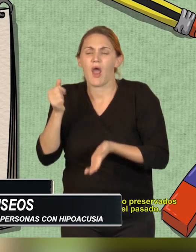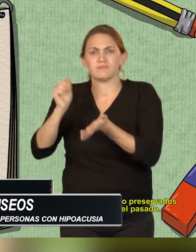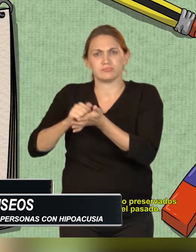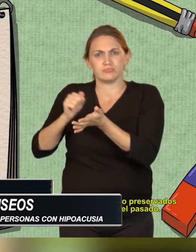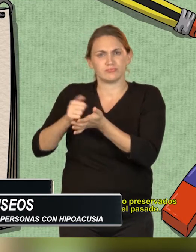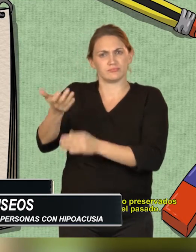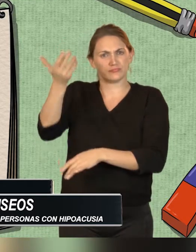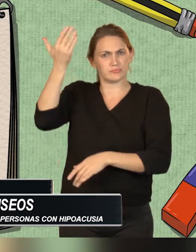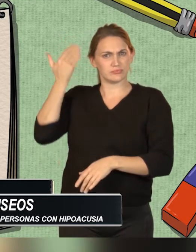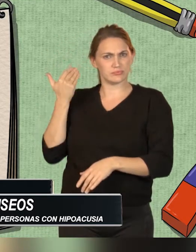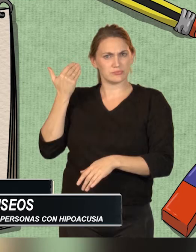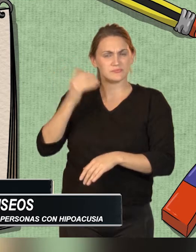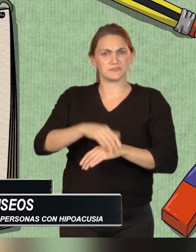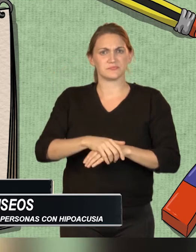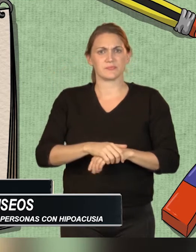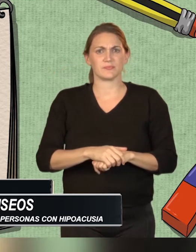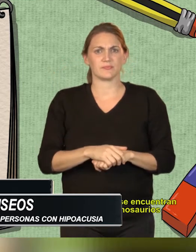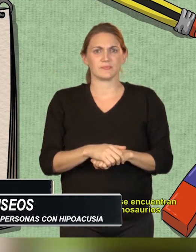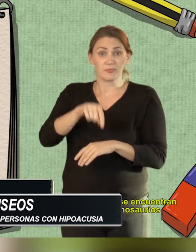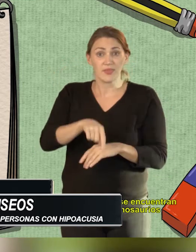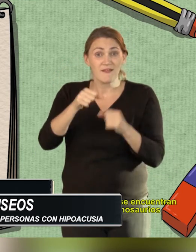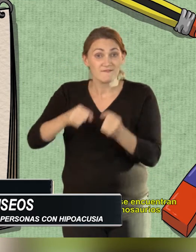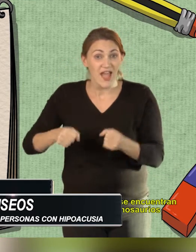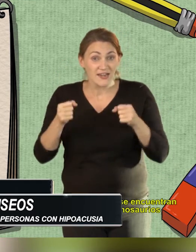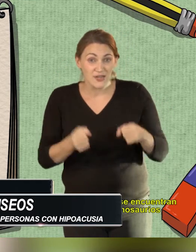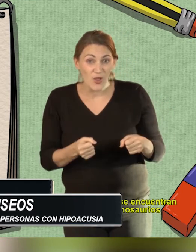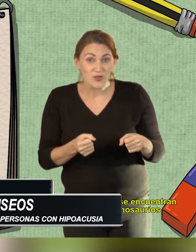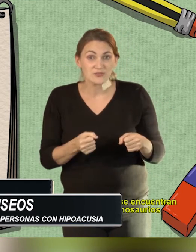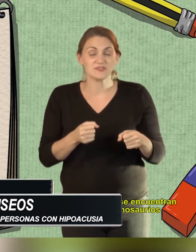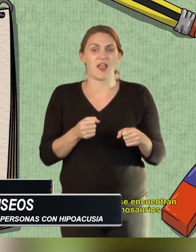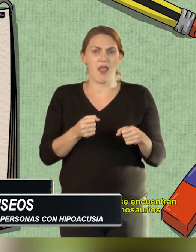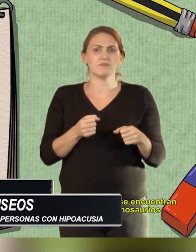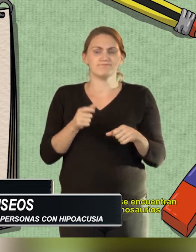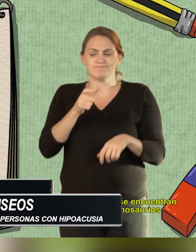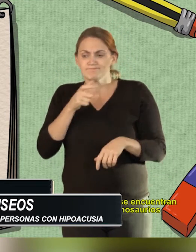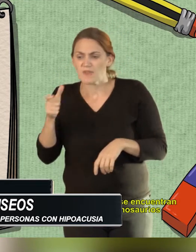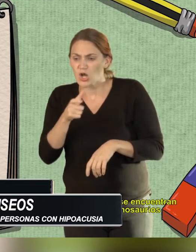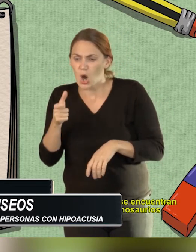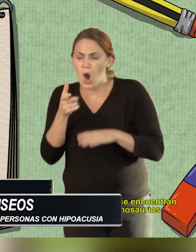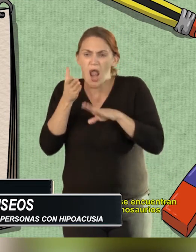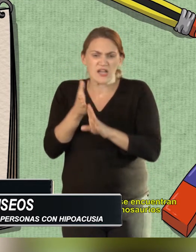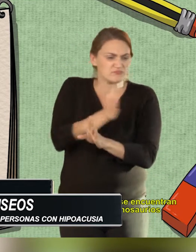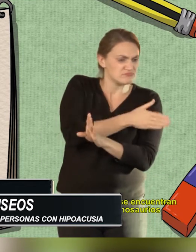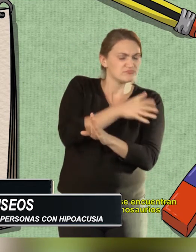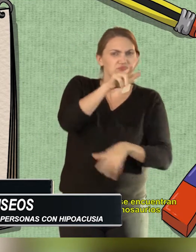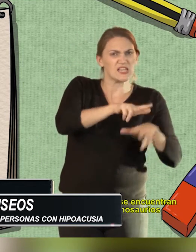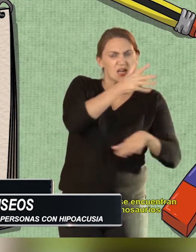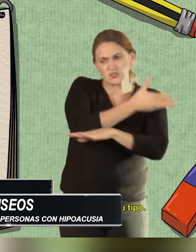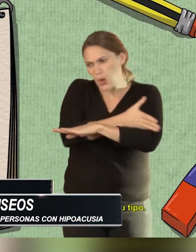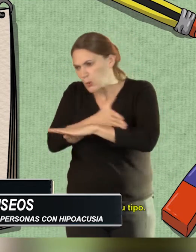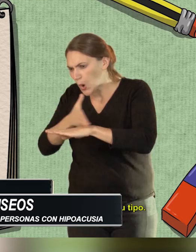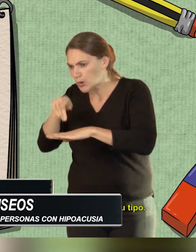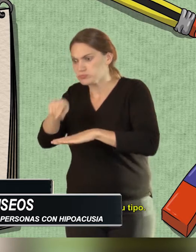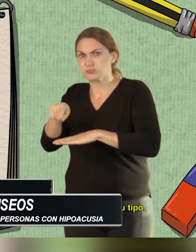está pensado para todo público, pero pensado especialmente para personas con hipoacústica y